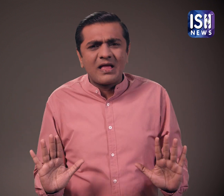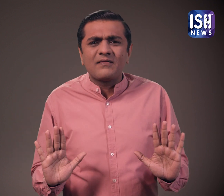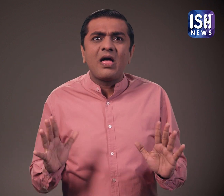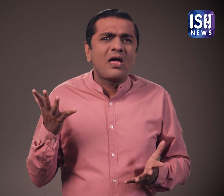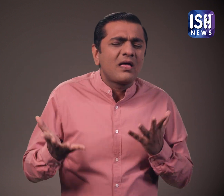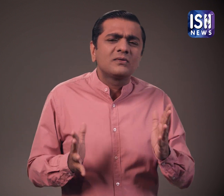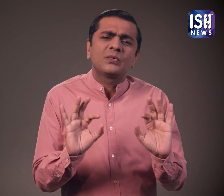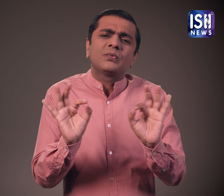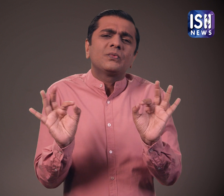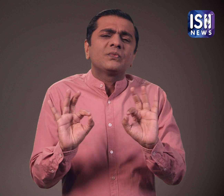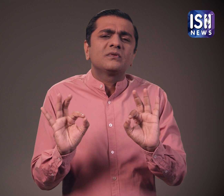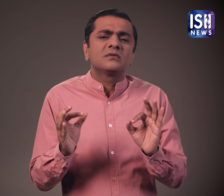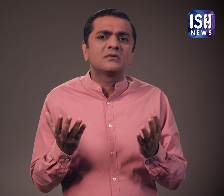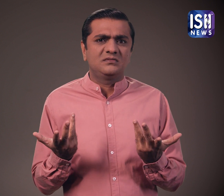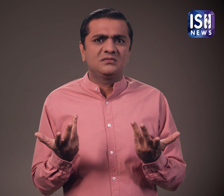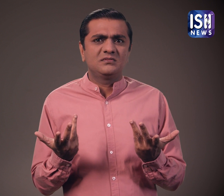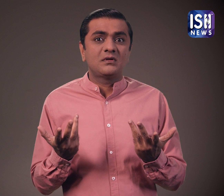गबराने की कोई बात नहीं अजीब